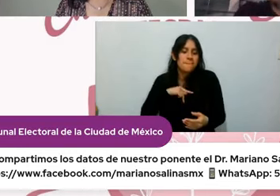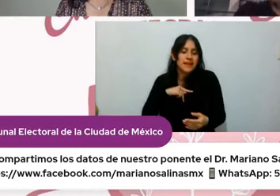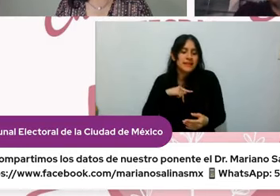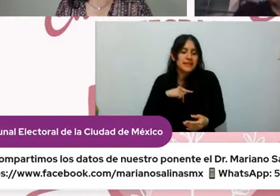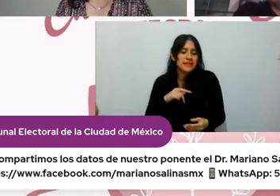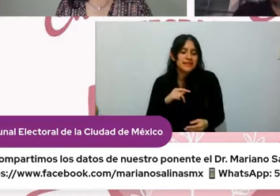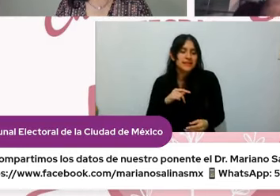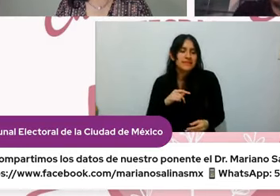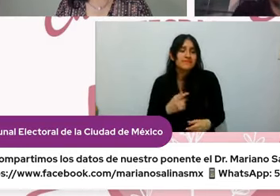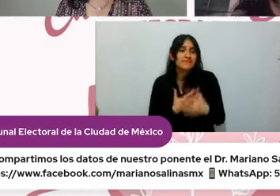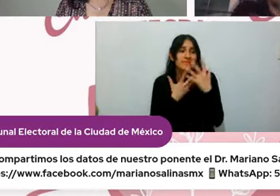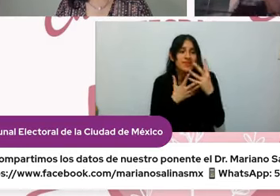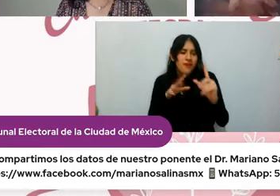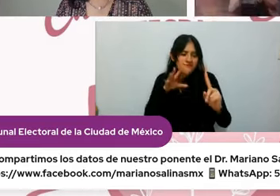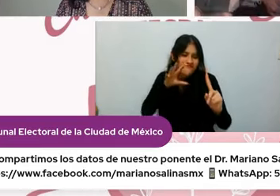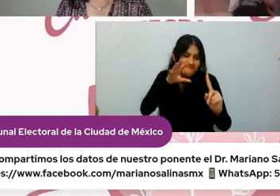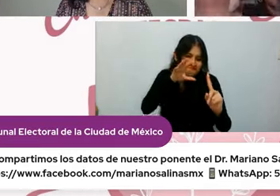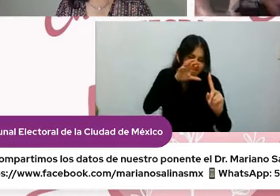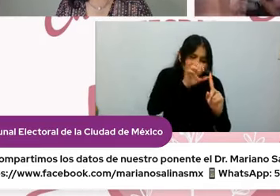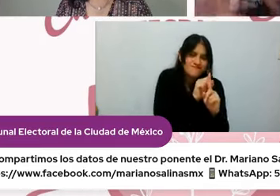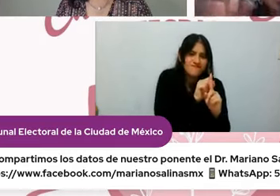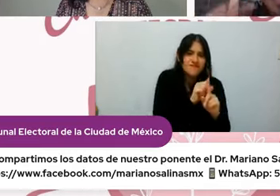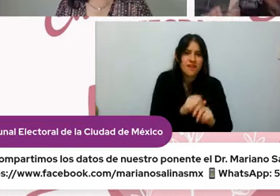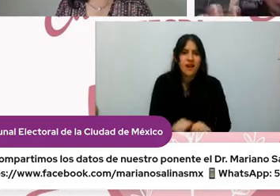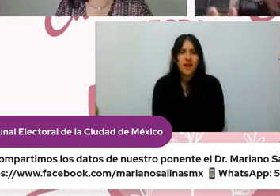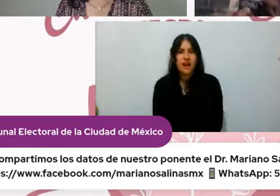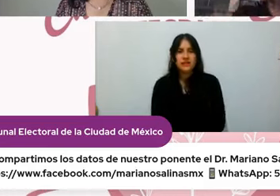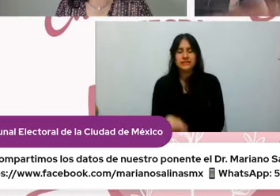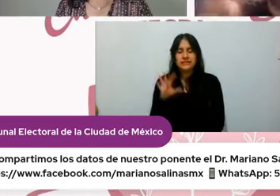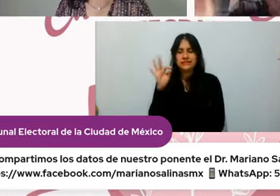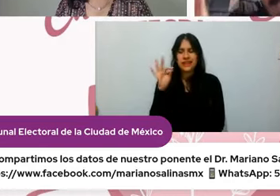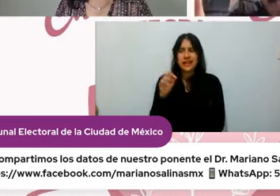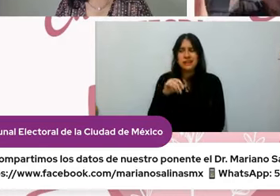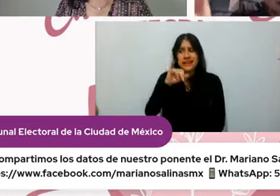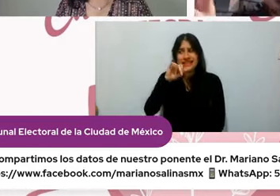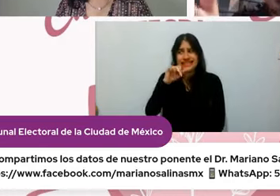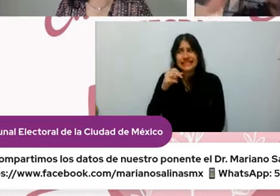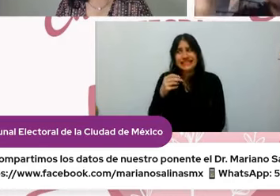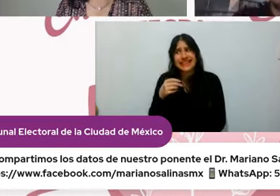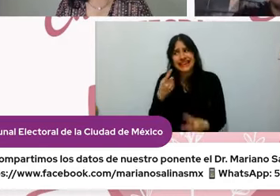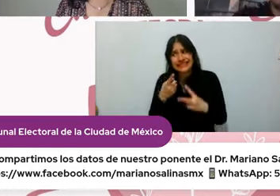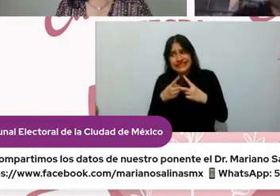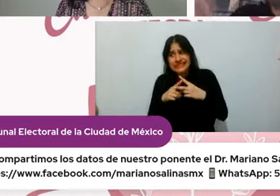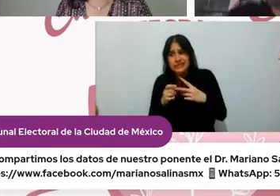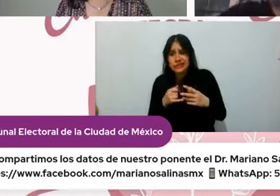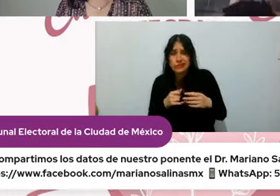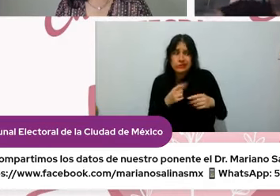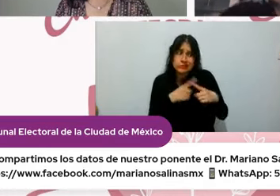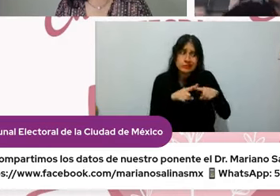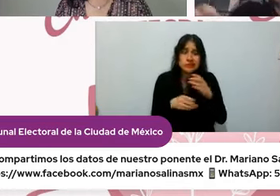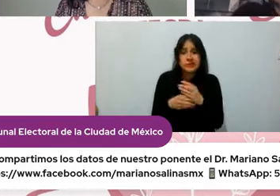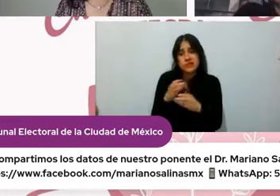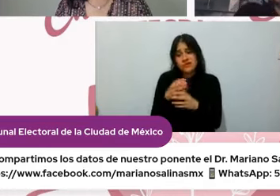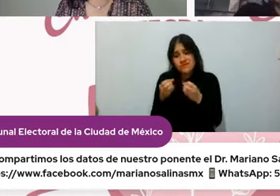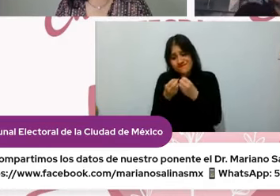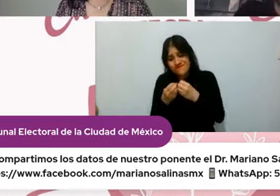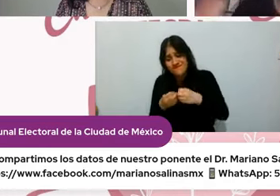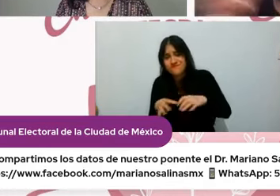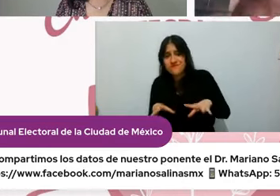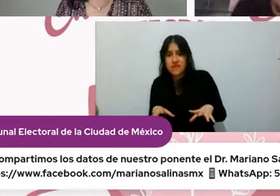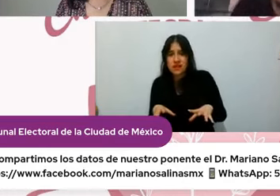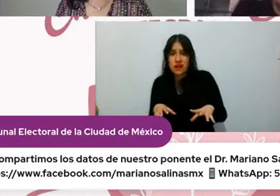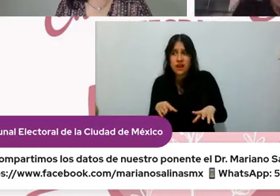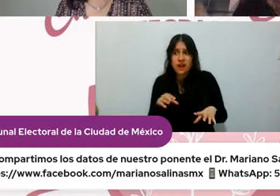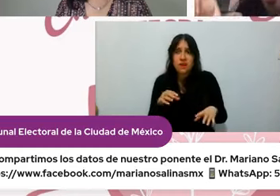estatus entonces aunque pueda haber una pérdida inicial porque sí o sea sí puede haber por ejemplo si yo me divorcio